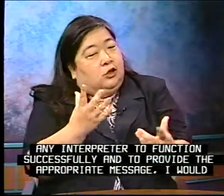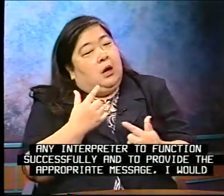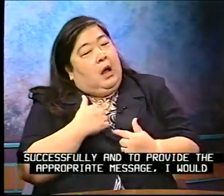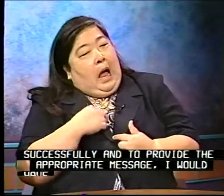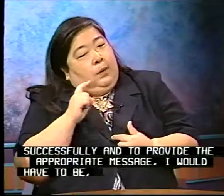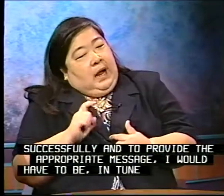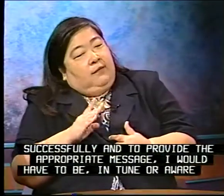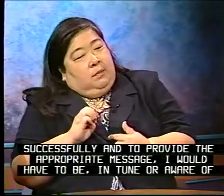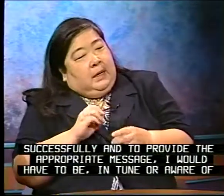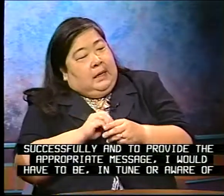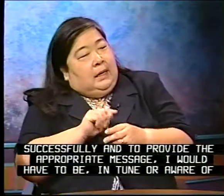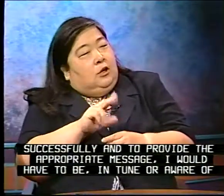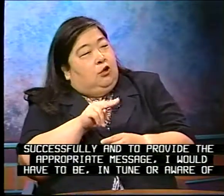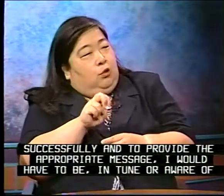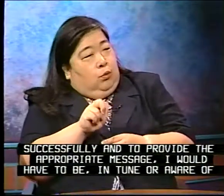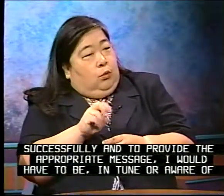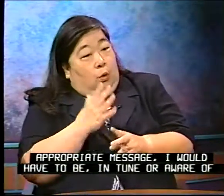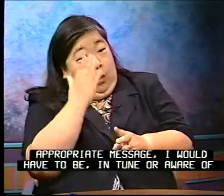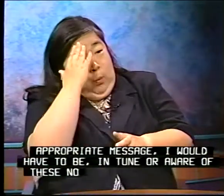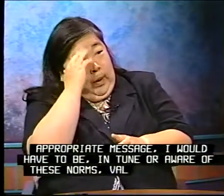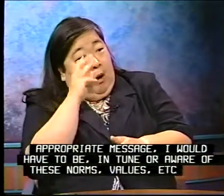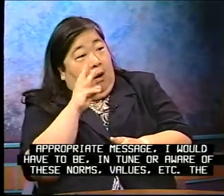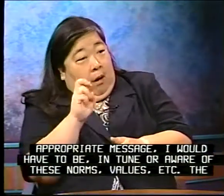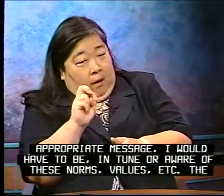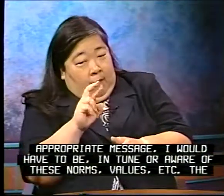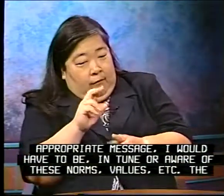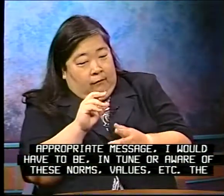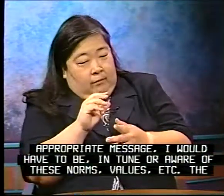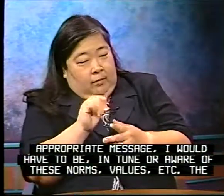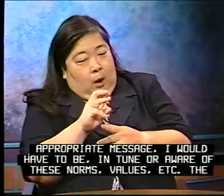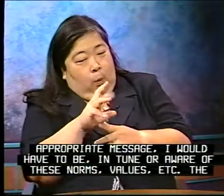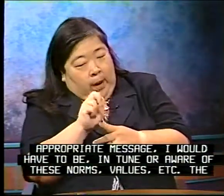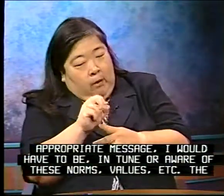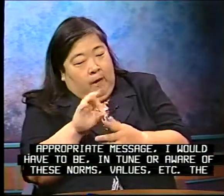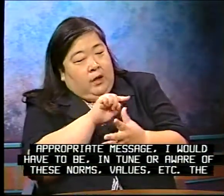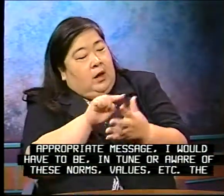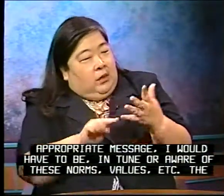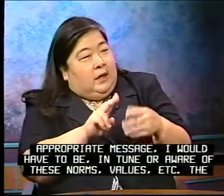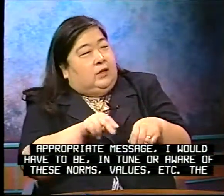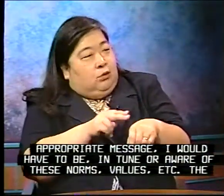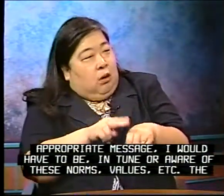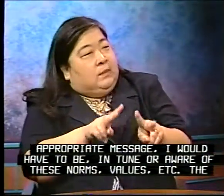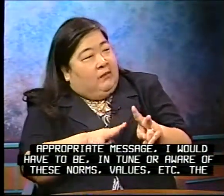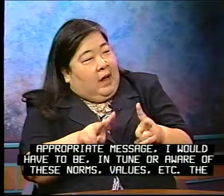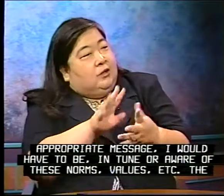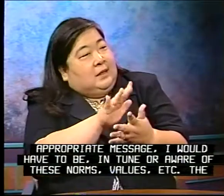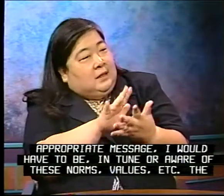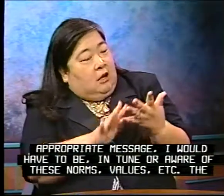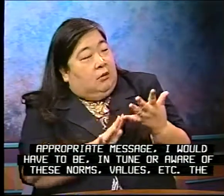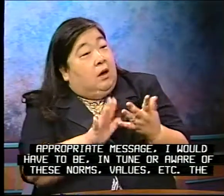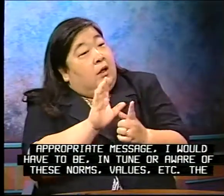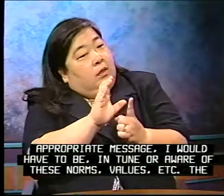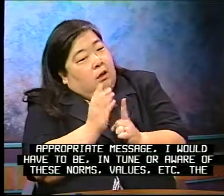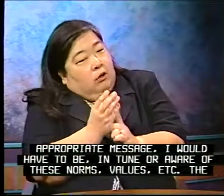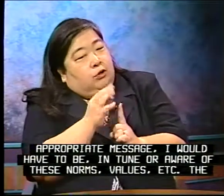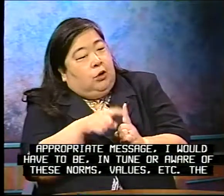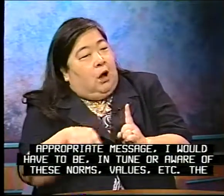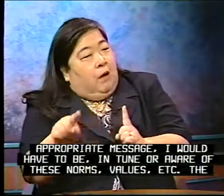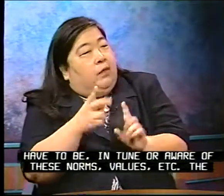I would have to be in tune or aware of these norms, values, etc., the culture of the